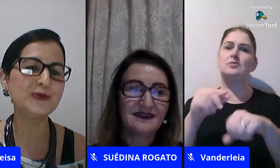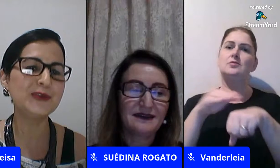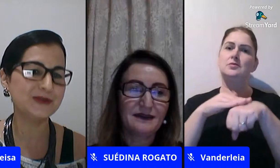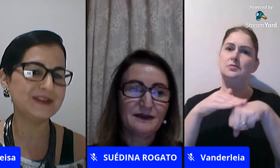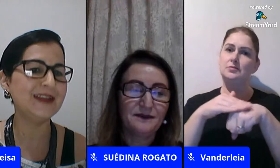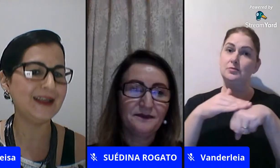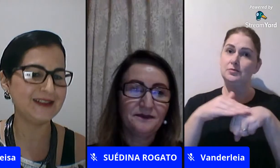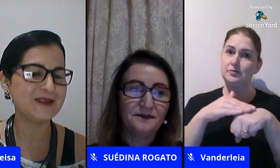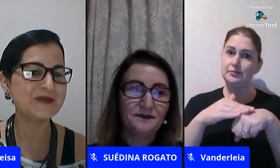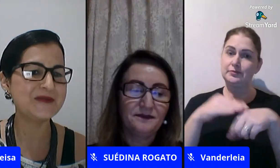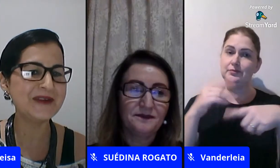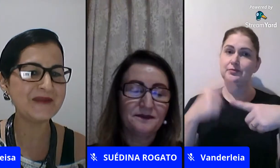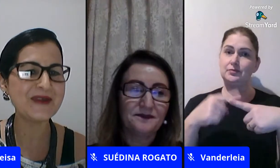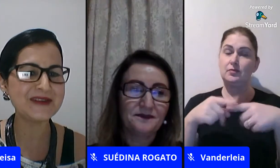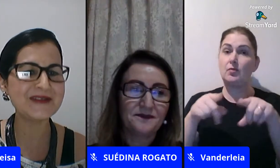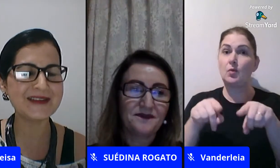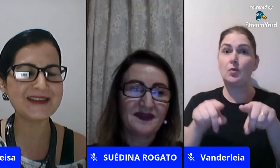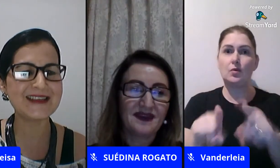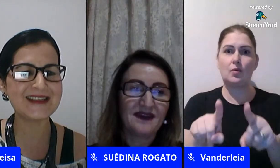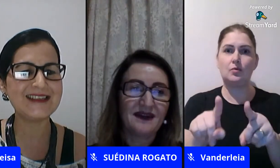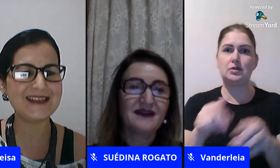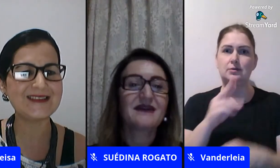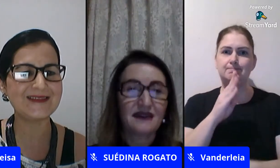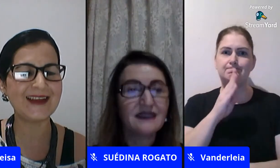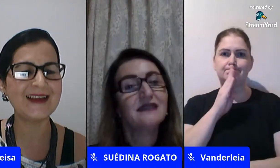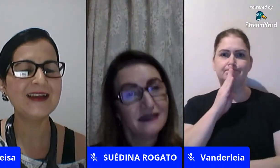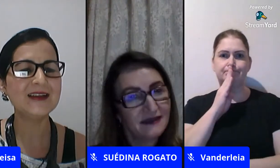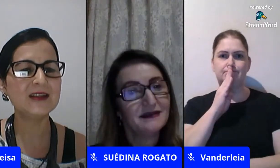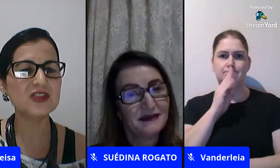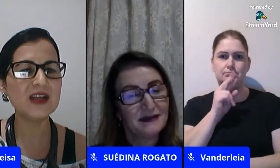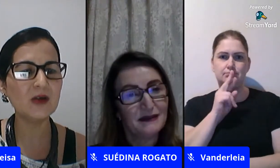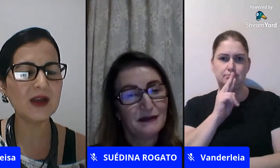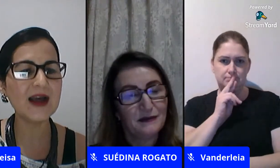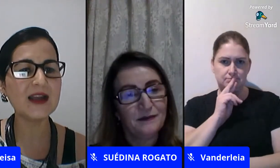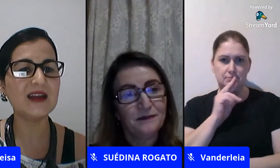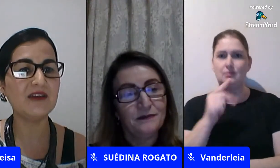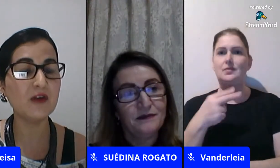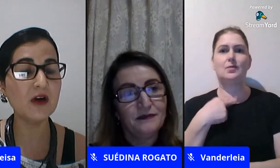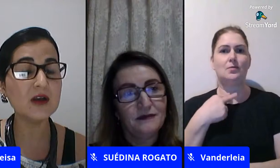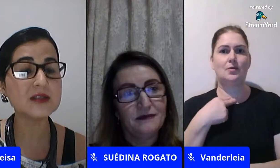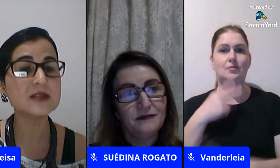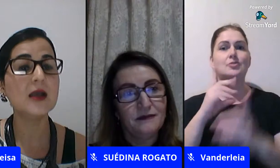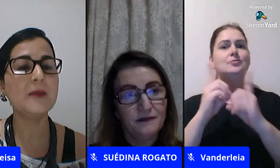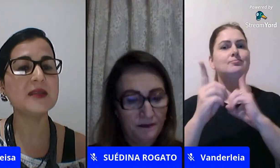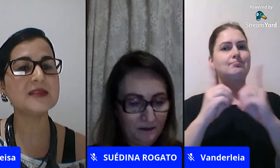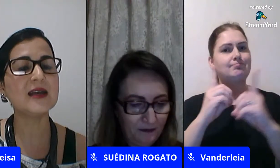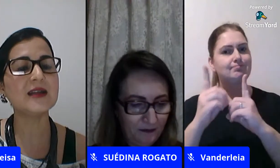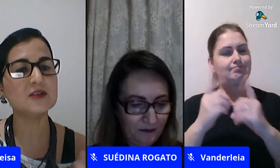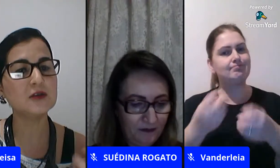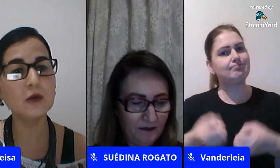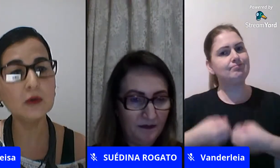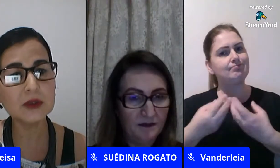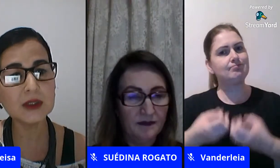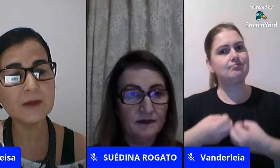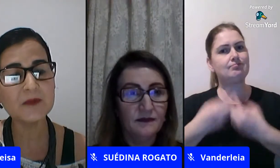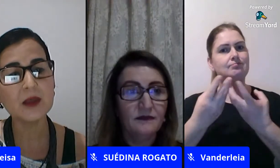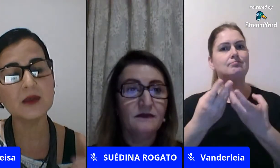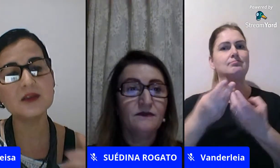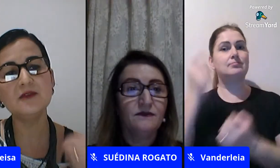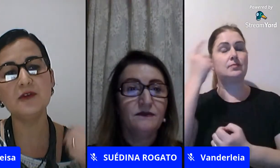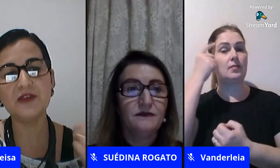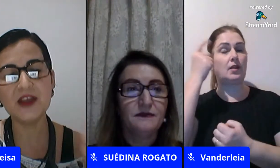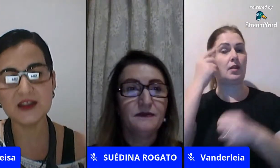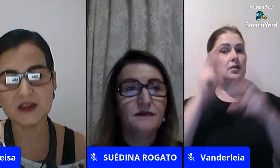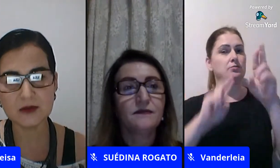cultura do silêncio a gente nunca pode esquecer disso né então dialogar é da voz pensar na escuta